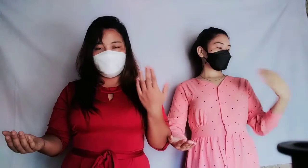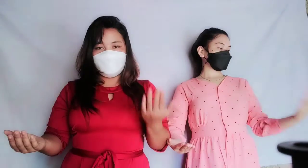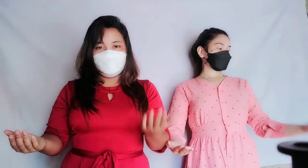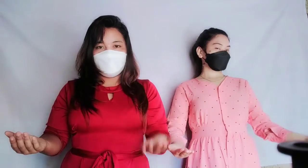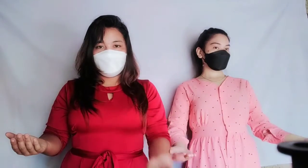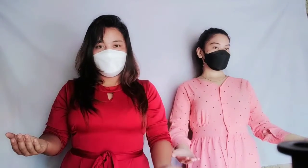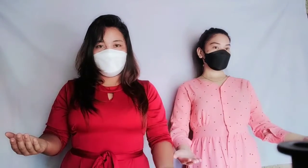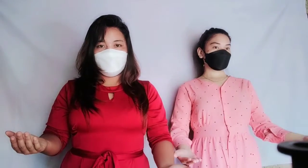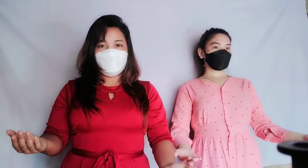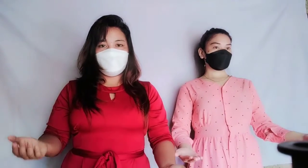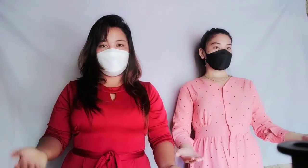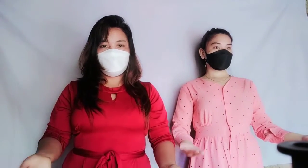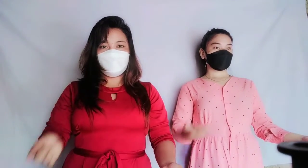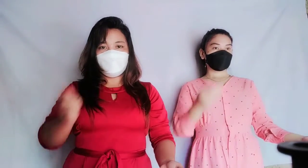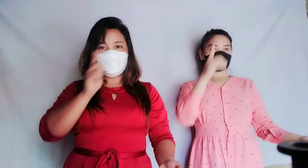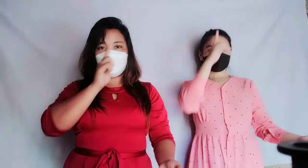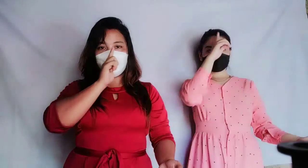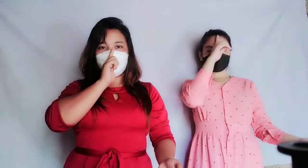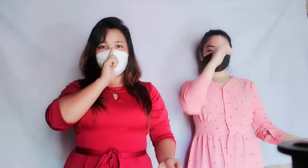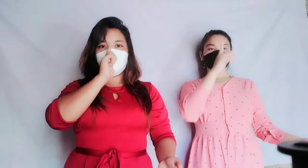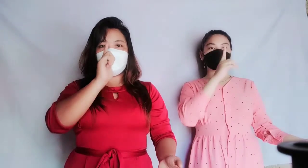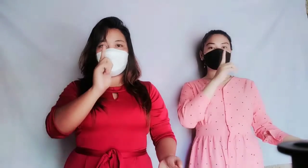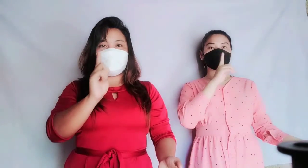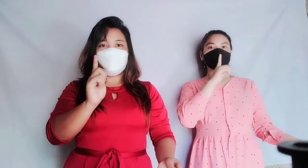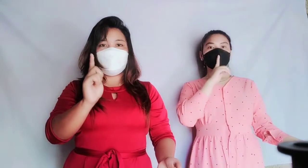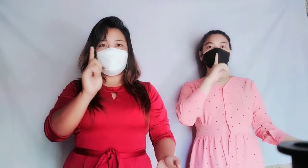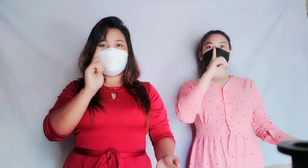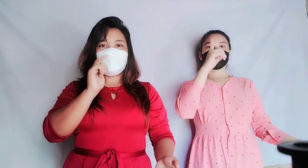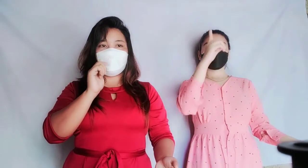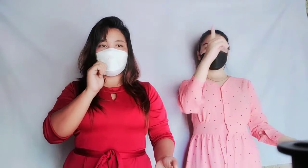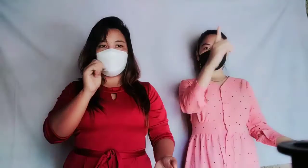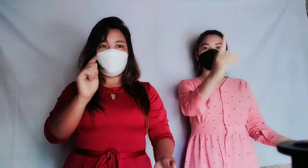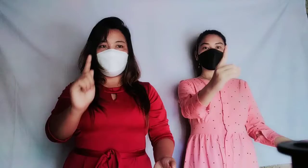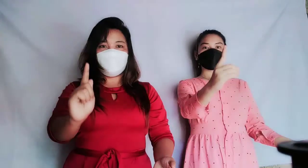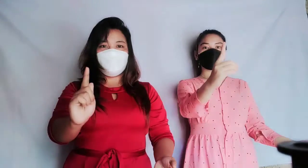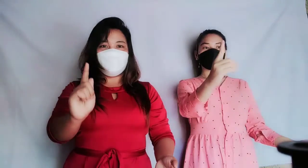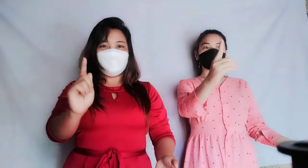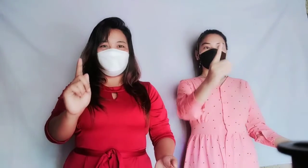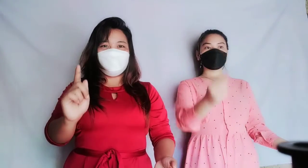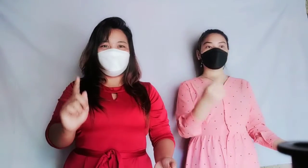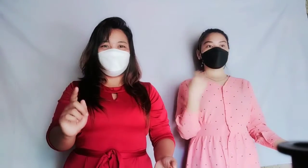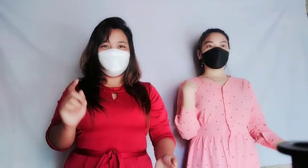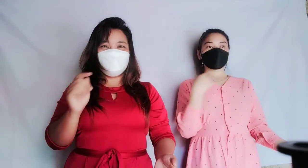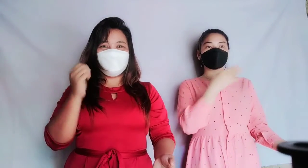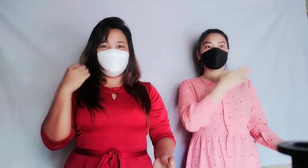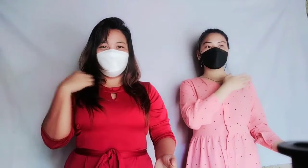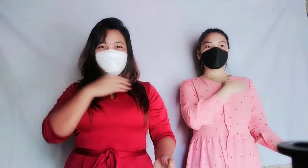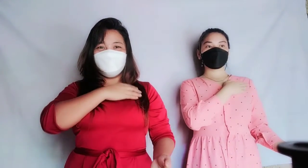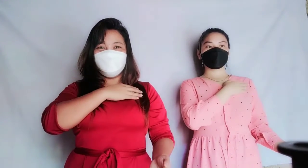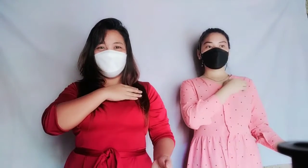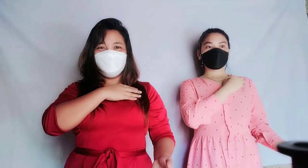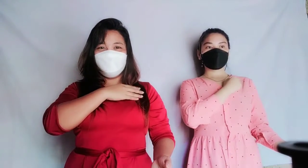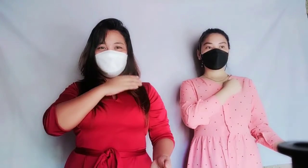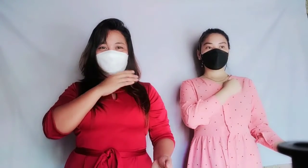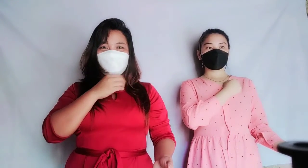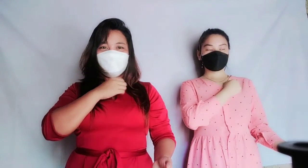aming handog. Laging dapat at laging tukol. Laging ito hanggang